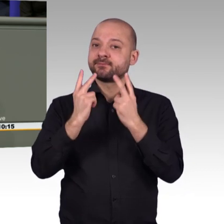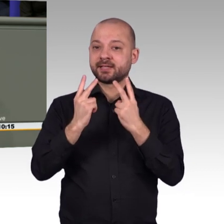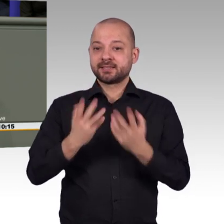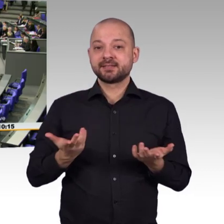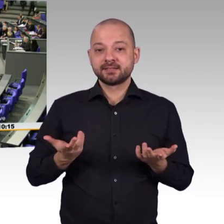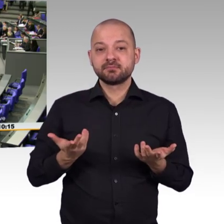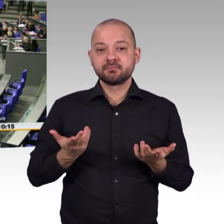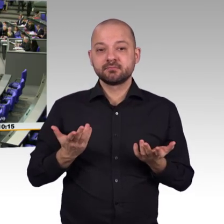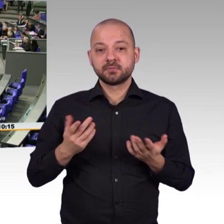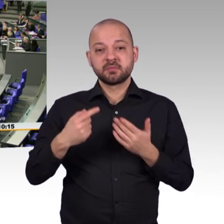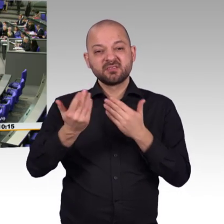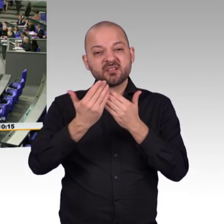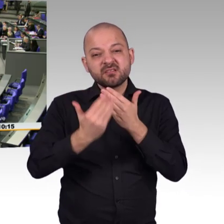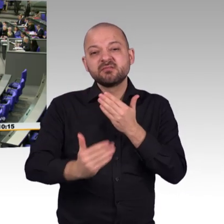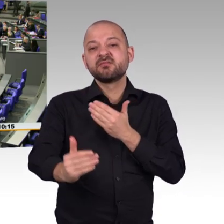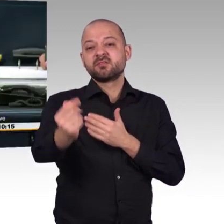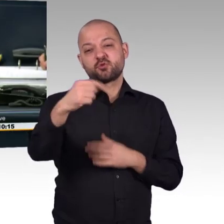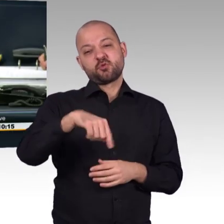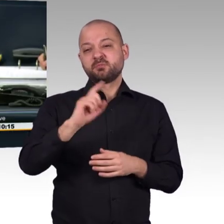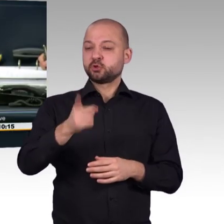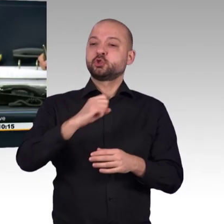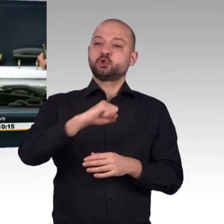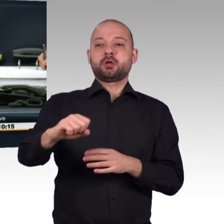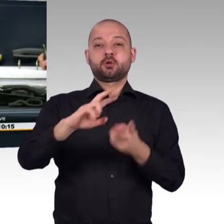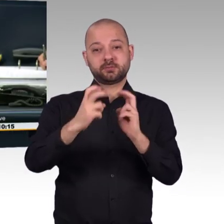Voraussichtlich letzter Redner in dieser Debatte ist der Kollege Stefan Sauer, CDU-CSU.